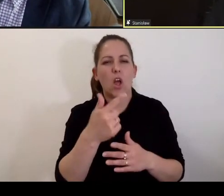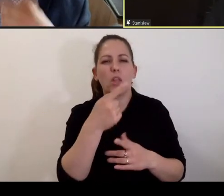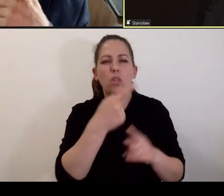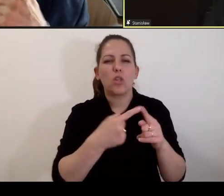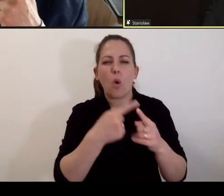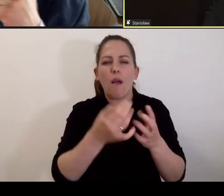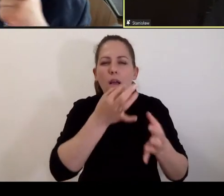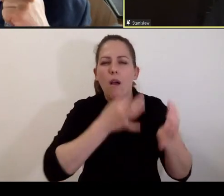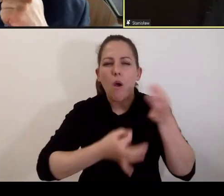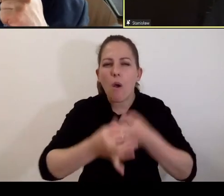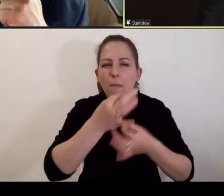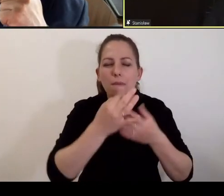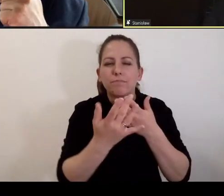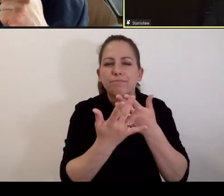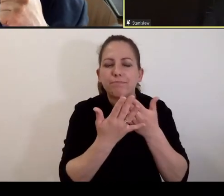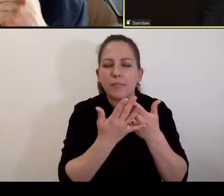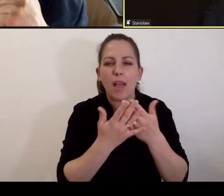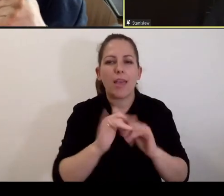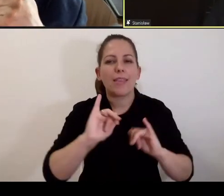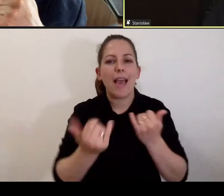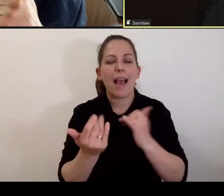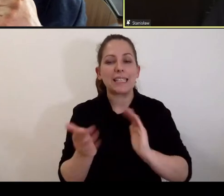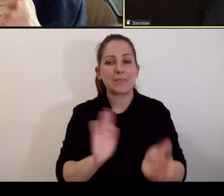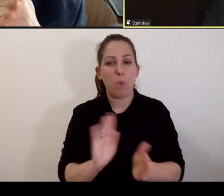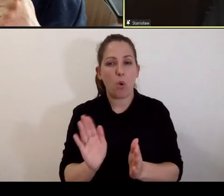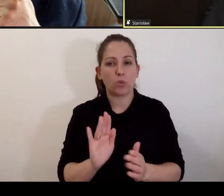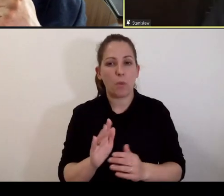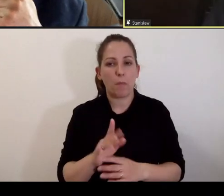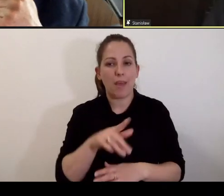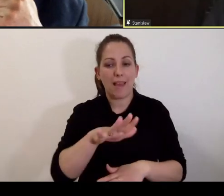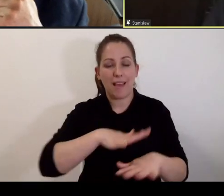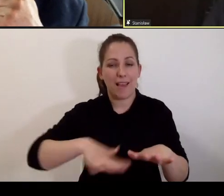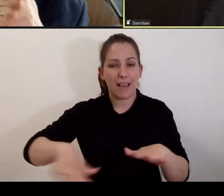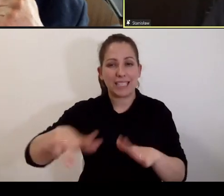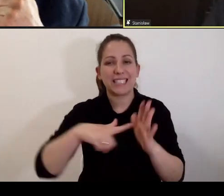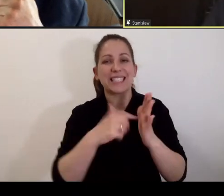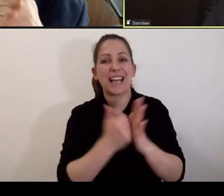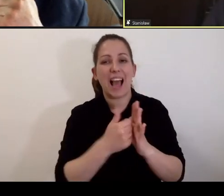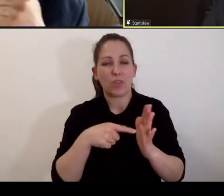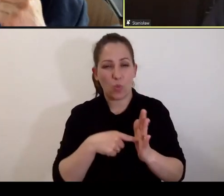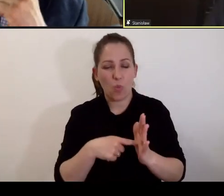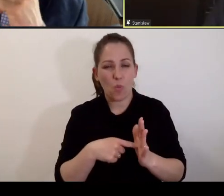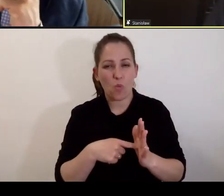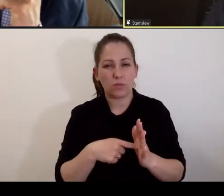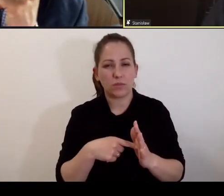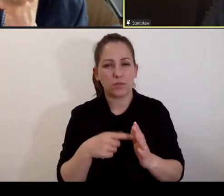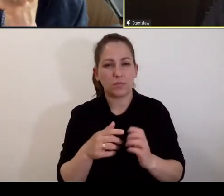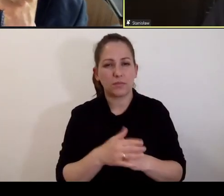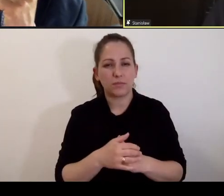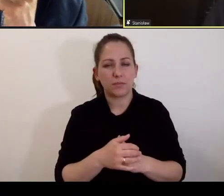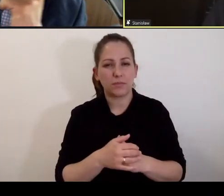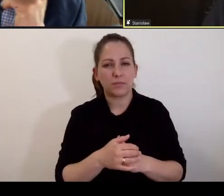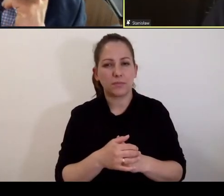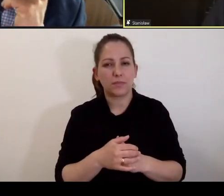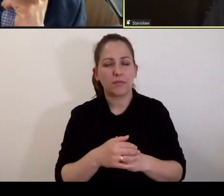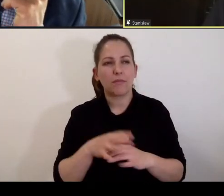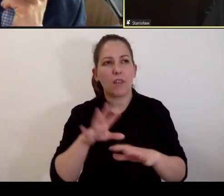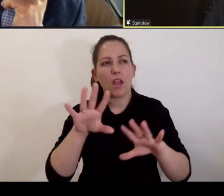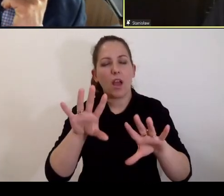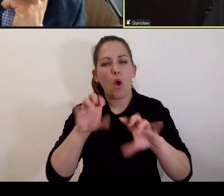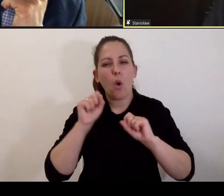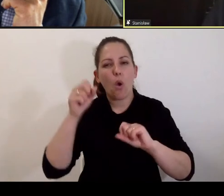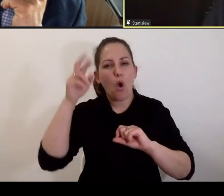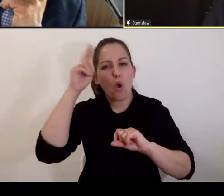nam to, w jaki sposób na gruncie statutu rzymskiego jest rozumiana